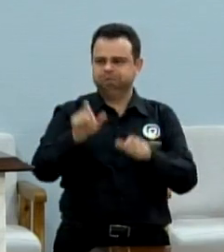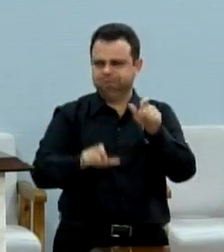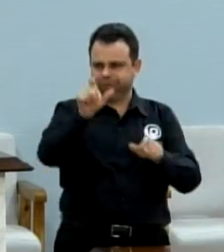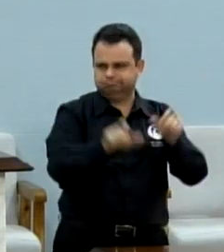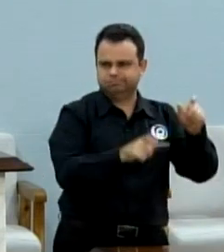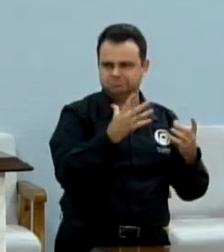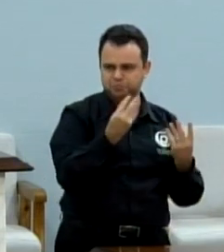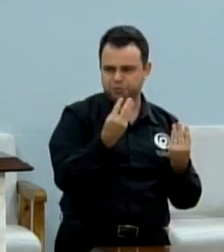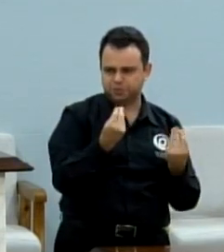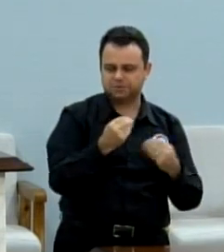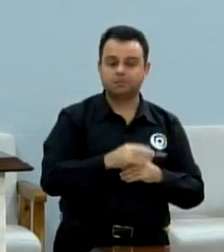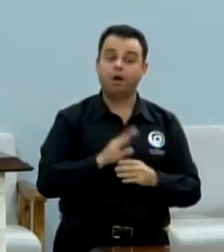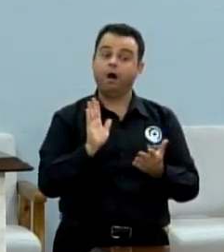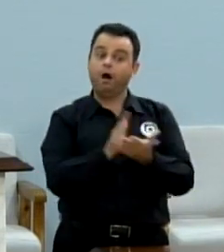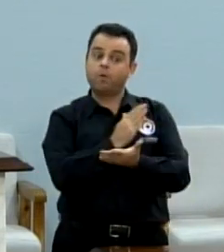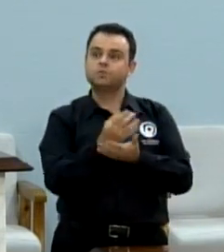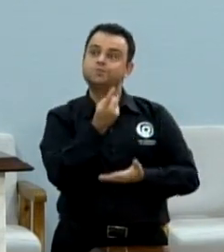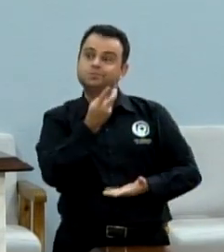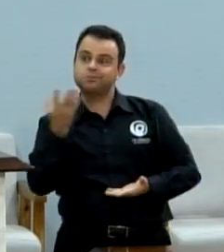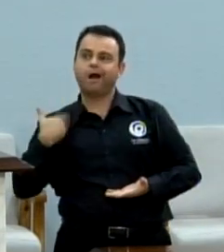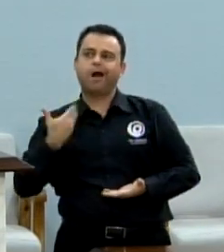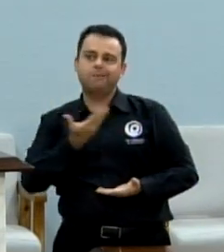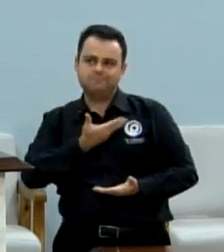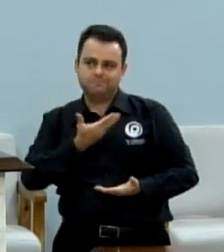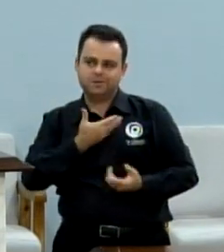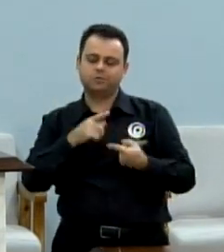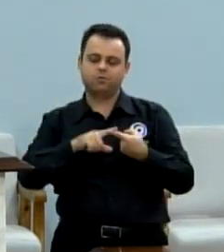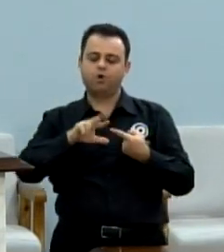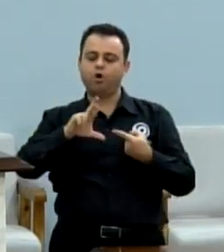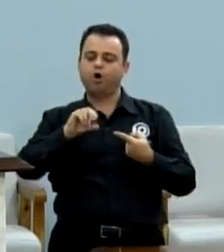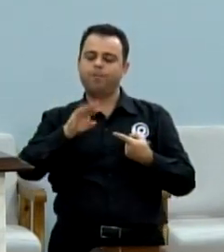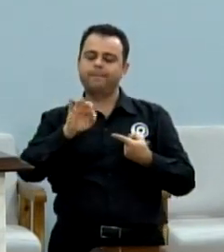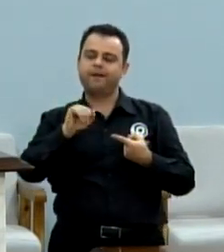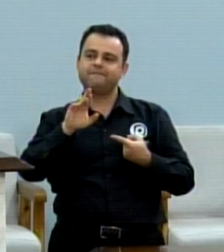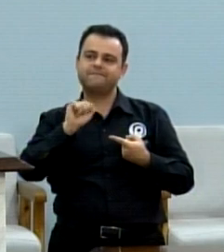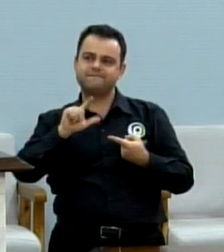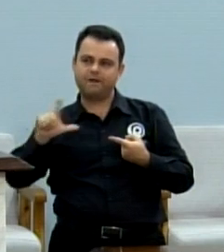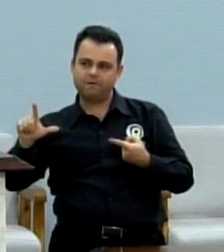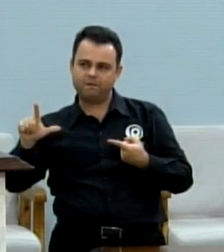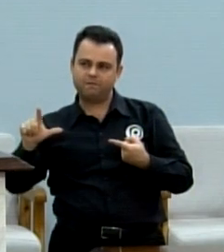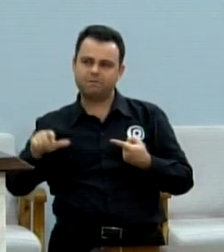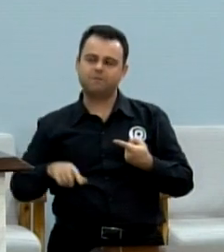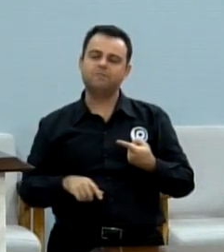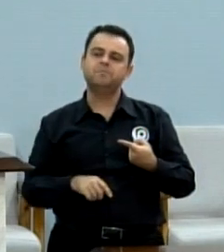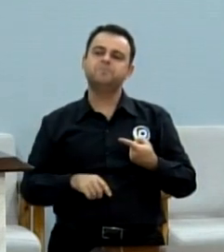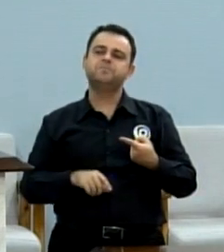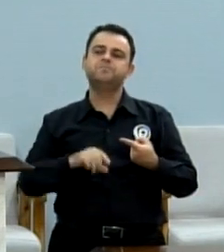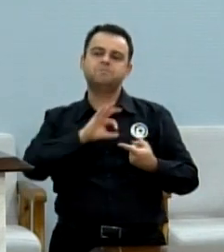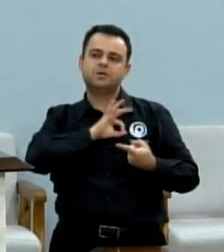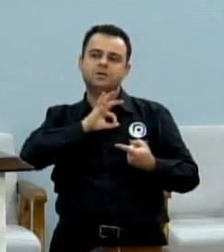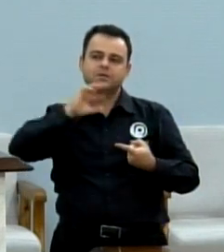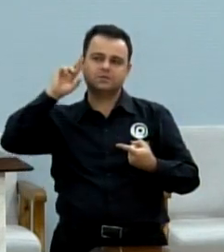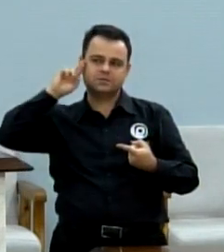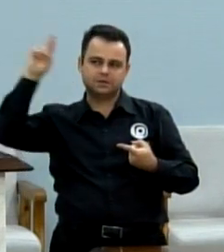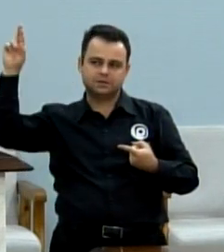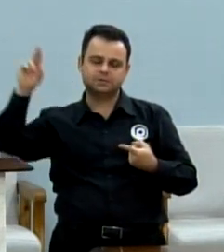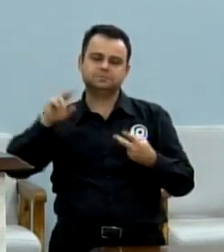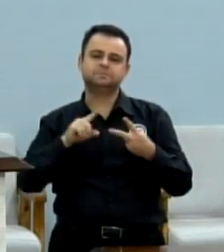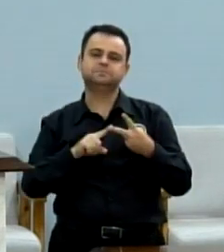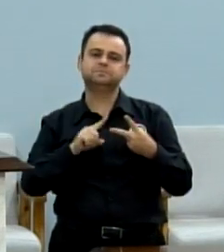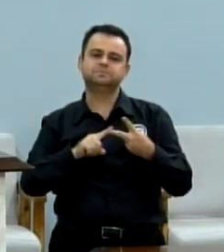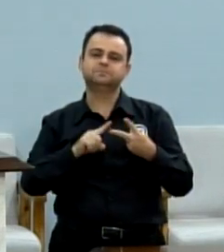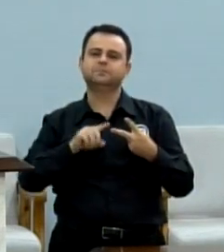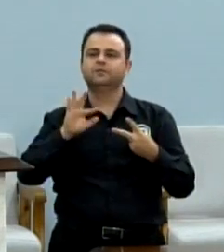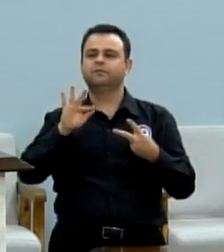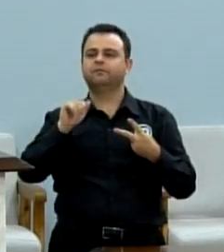de alguns amigos, doutor Robert Val Macedo, delegado de polícia, investigador de polícia